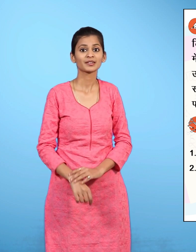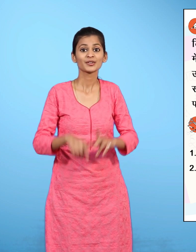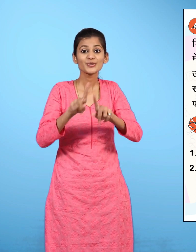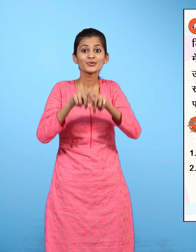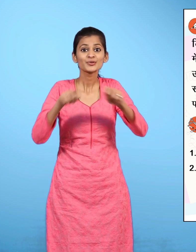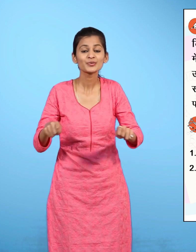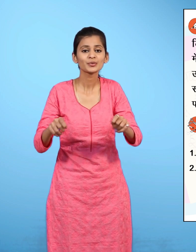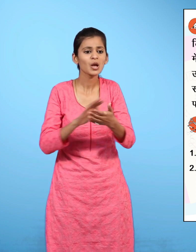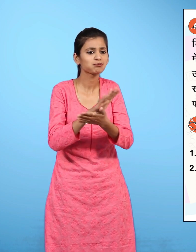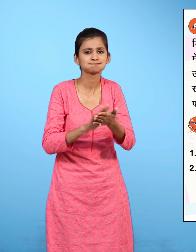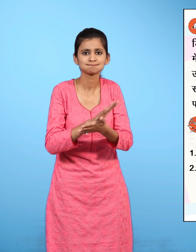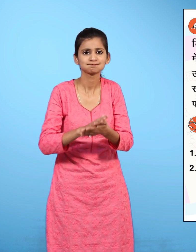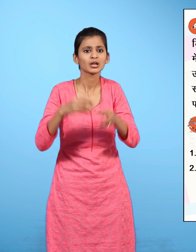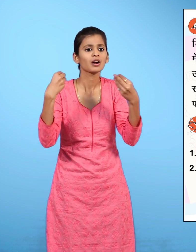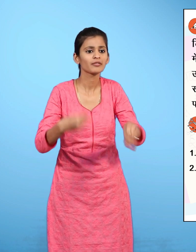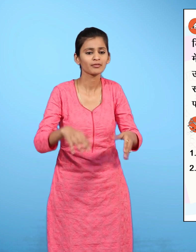एक जूते का खाले डिबबा लो